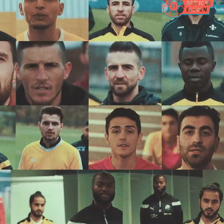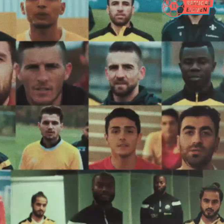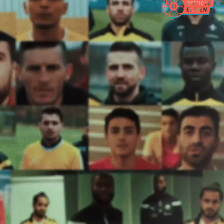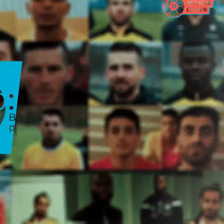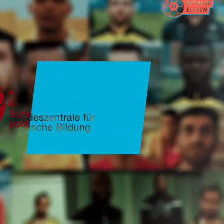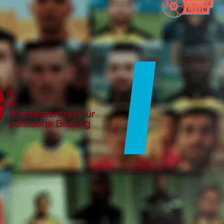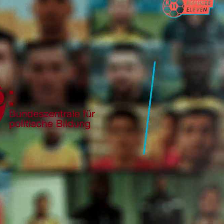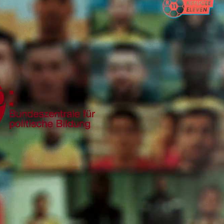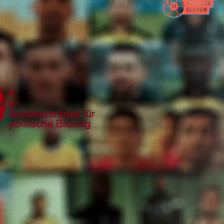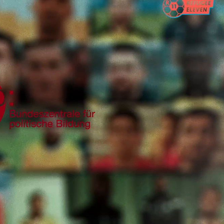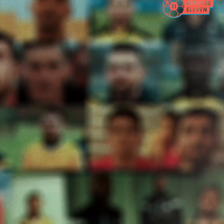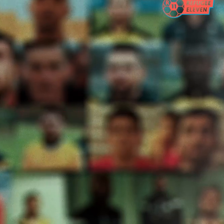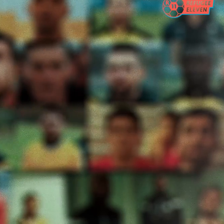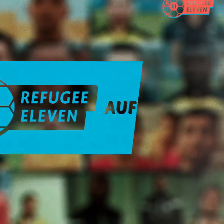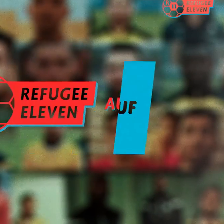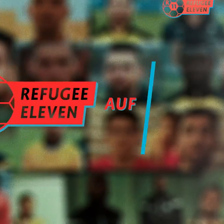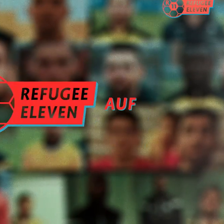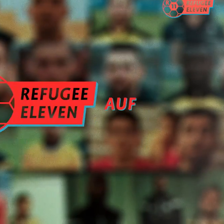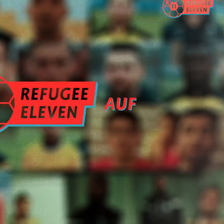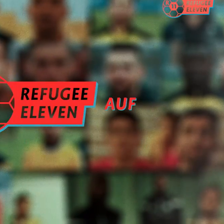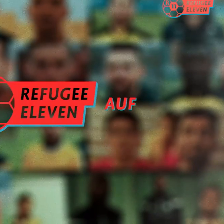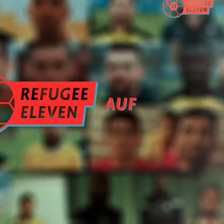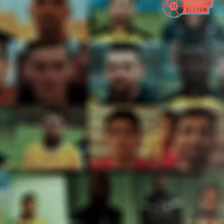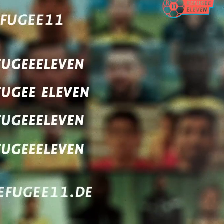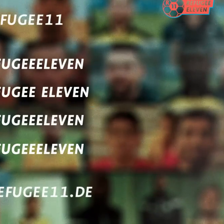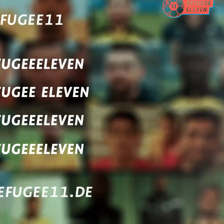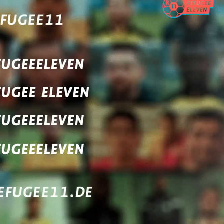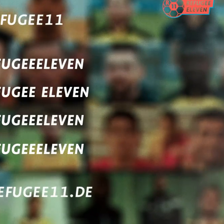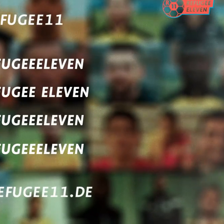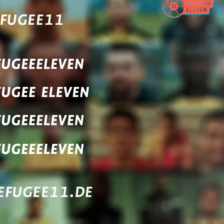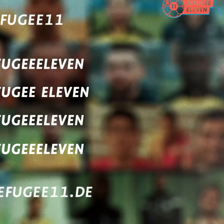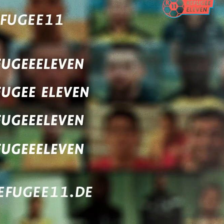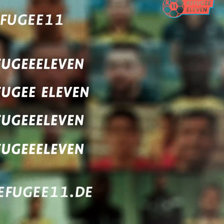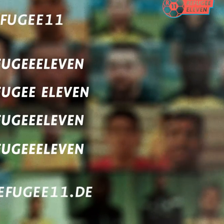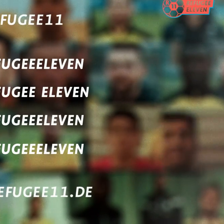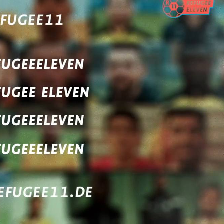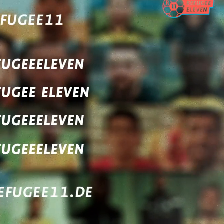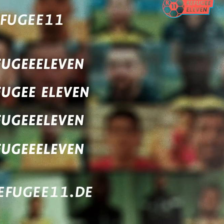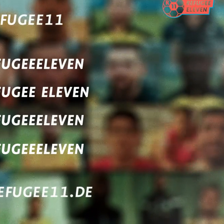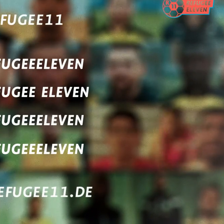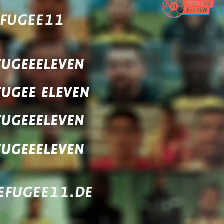Was Wie war Was Wann Gamm Gamm Gamm Untertitelung